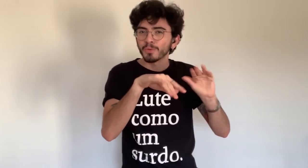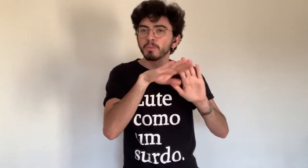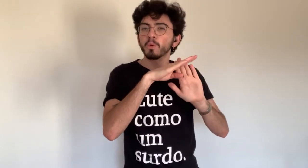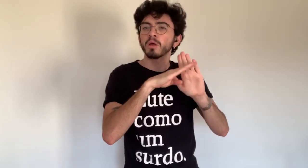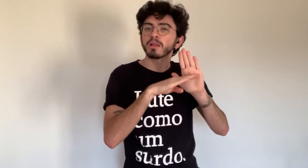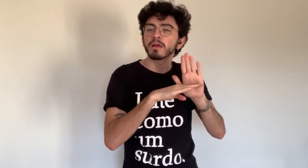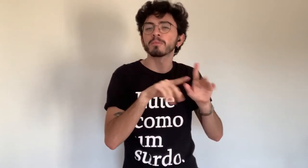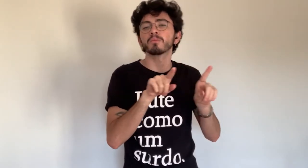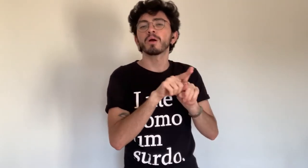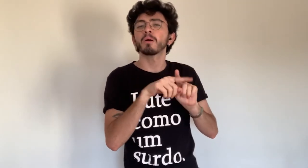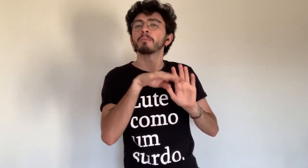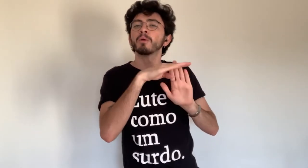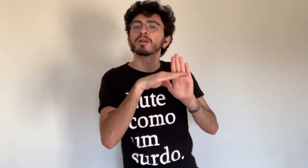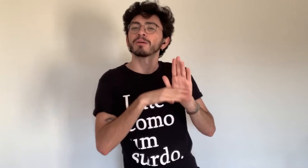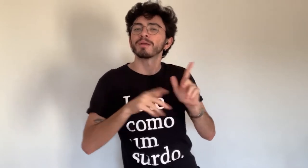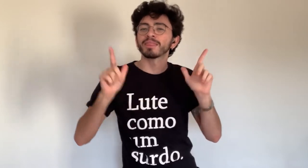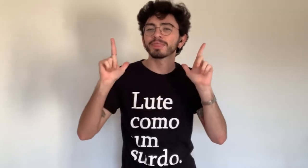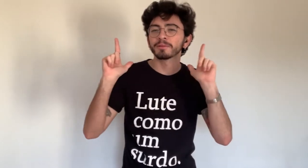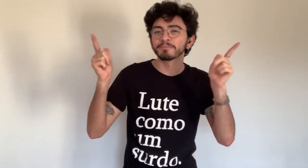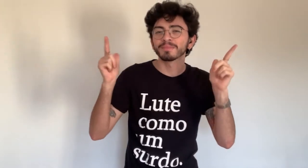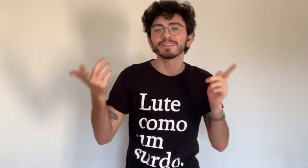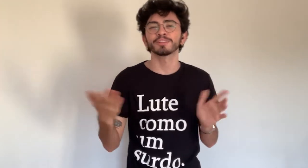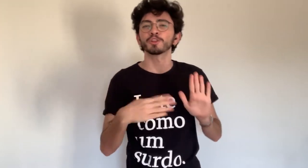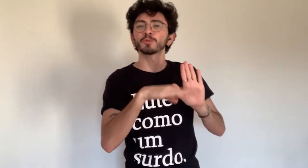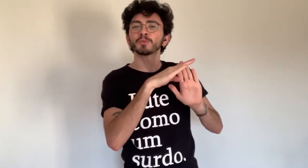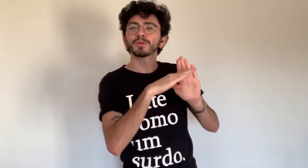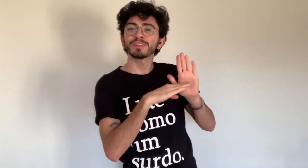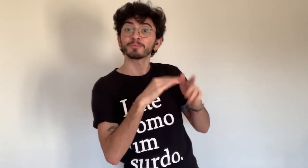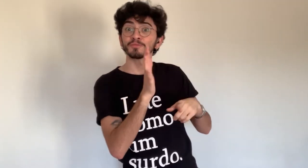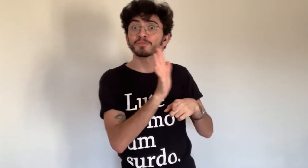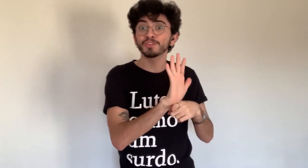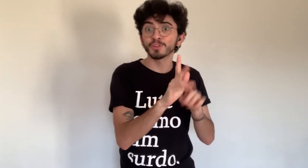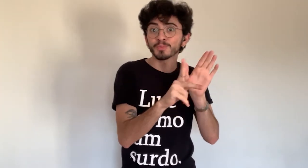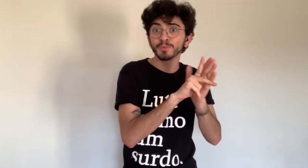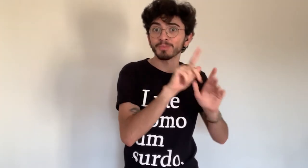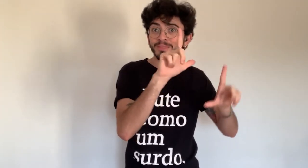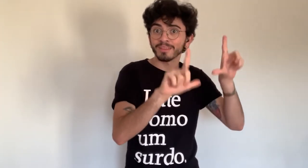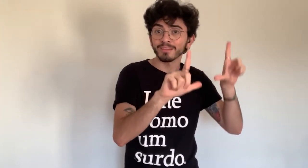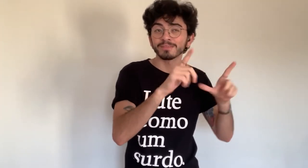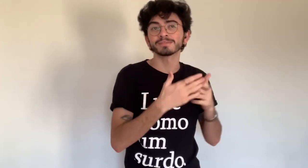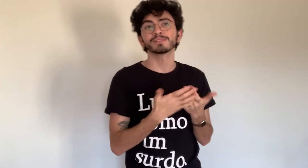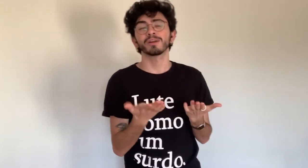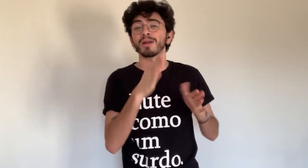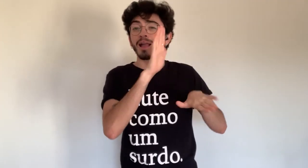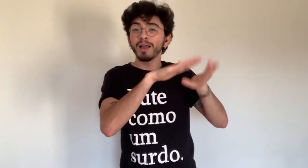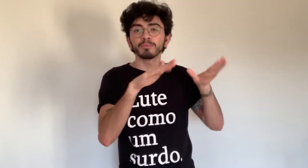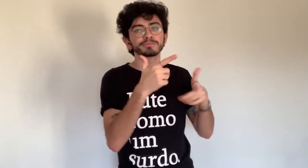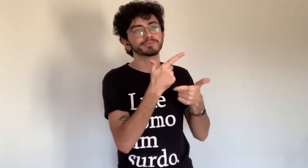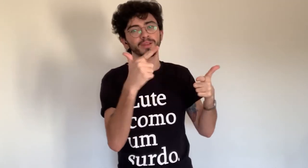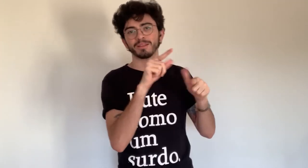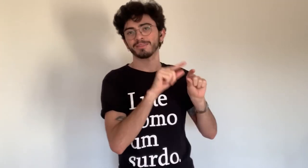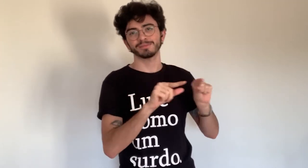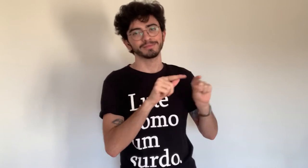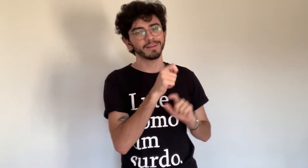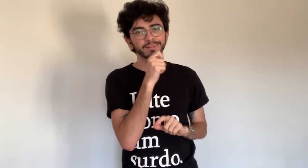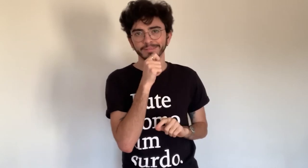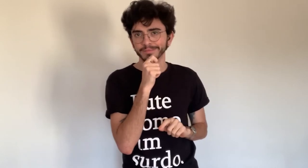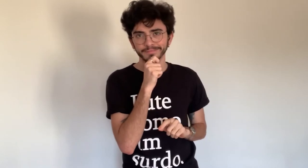os programas de entretenimento, filmes, etc. Esses ainda não tem